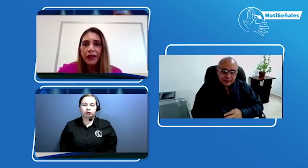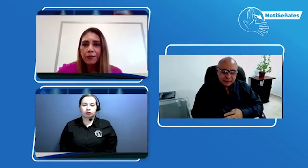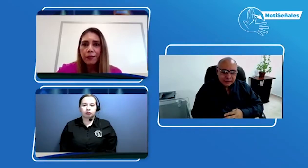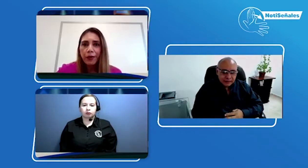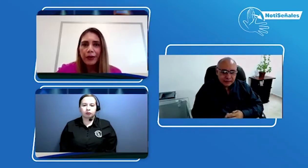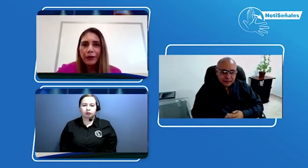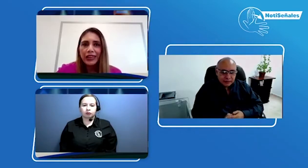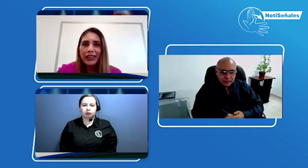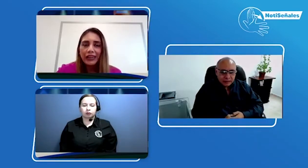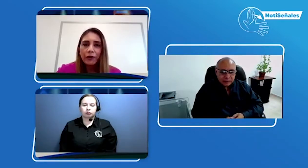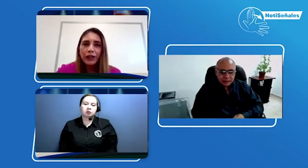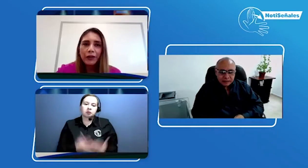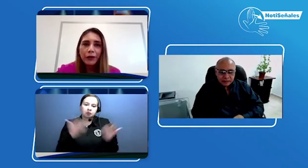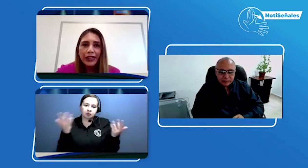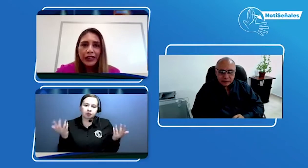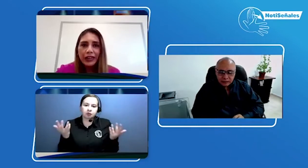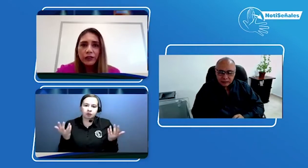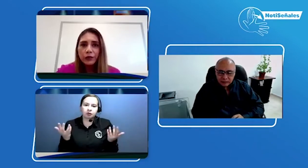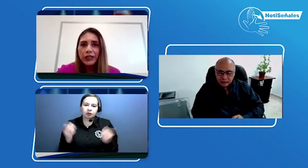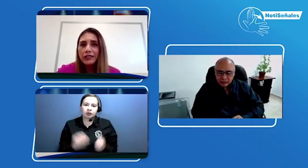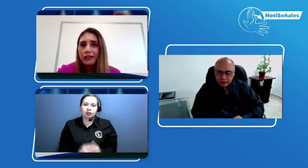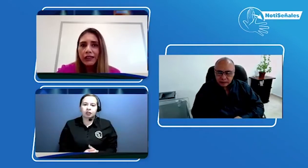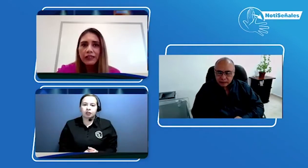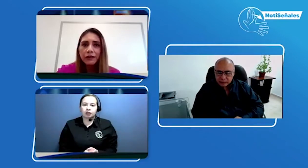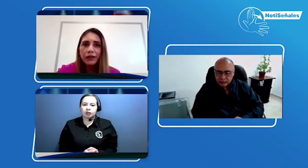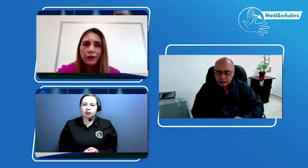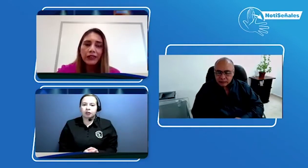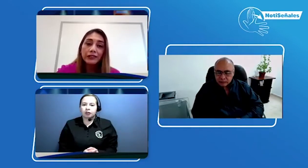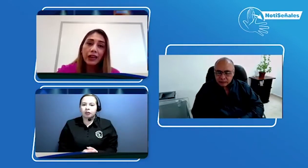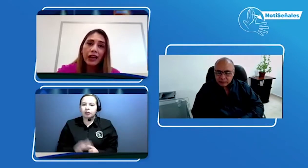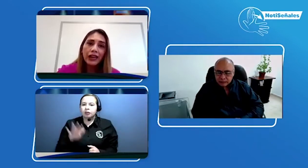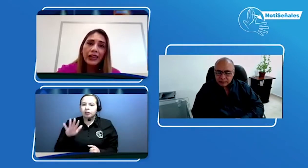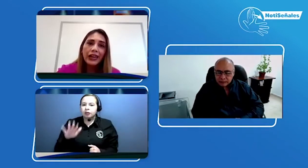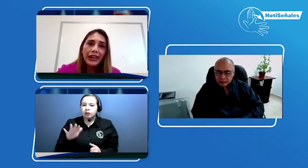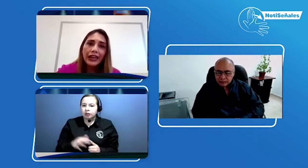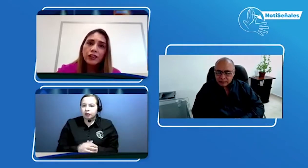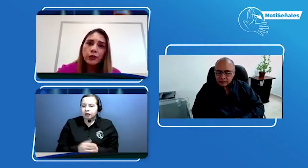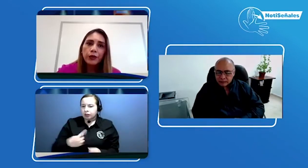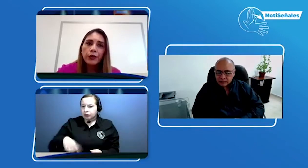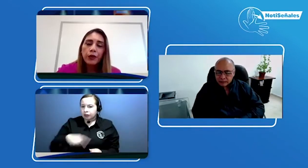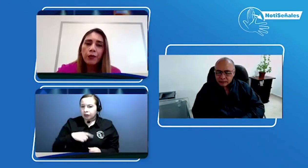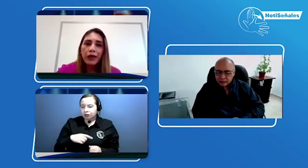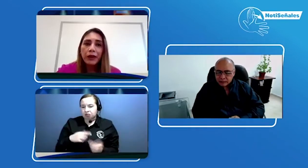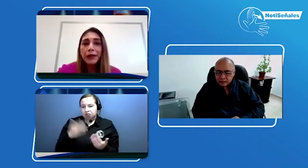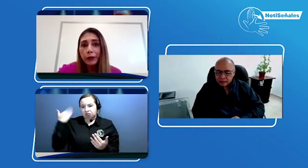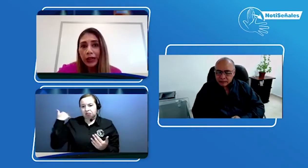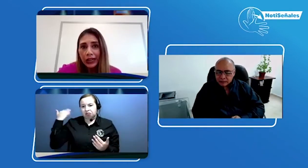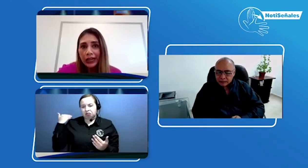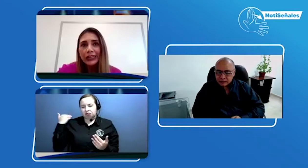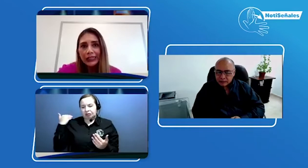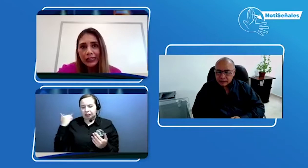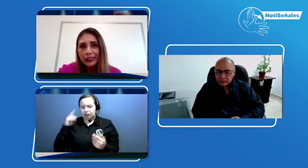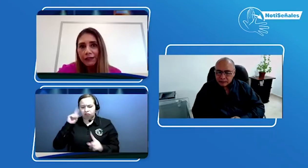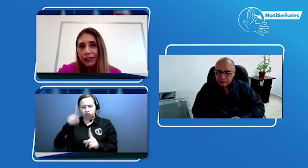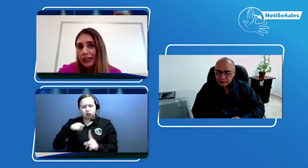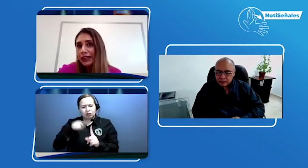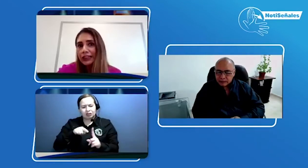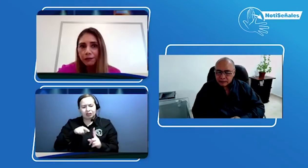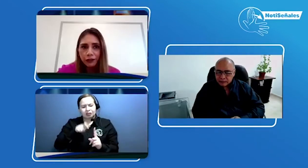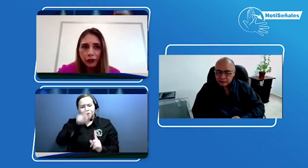Bueno, creo que es una de medidas que yo he estado en el momento en que se ha hecho para mejorar la calidad de vida de las personas.